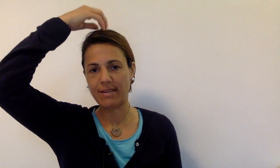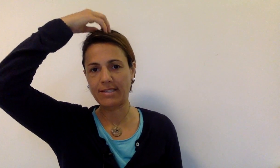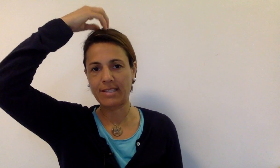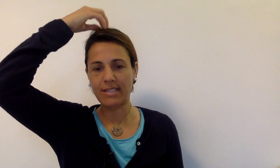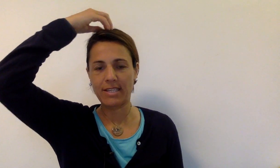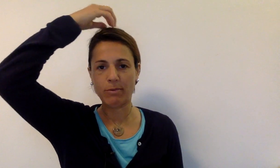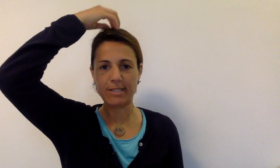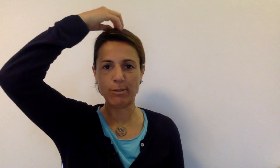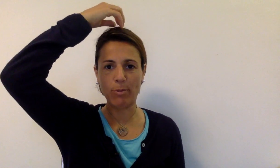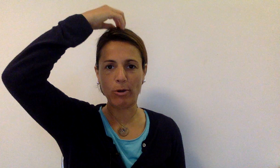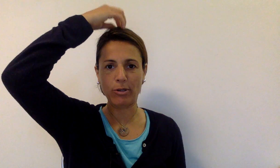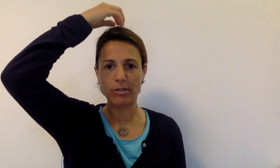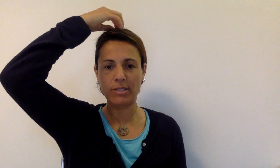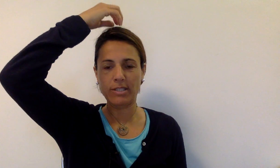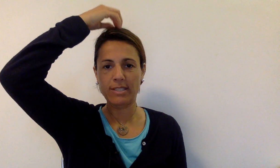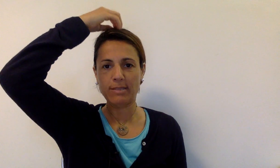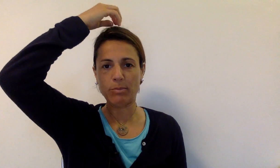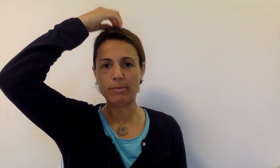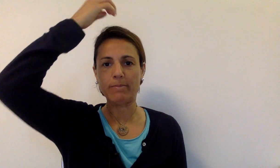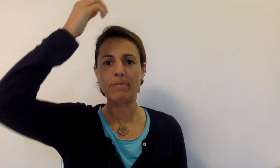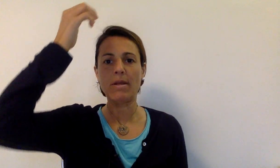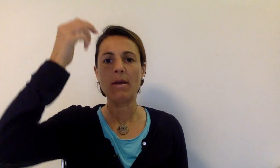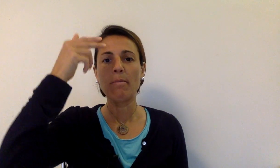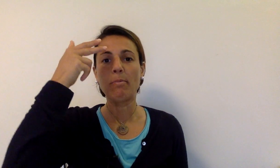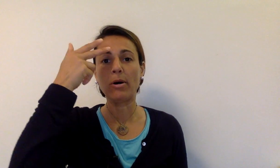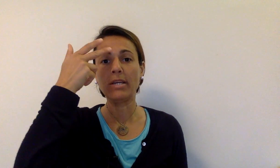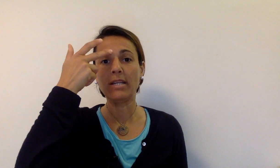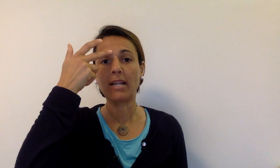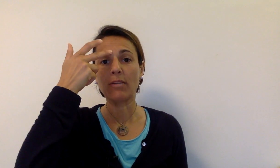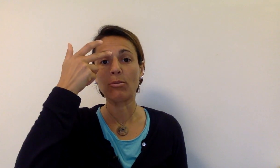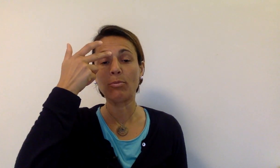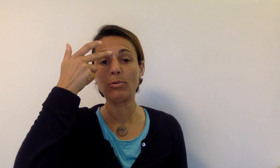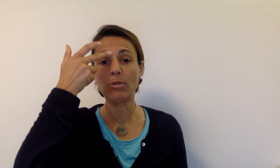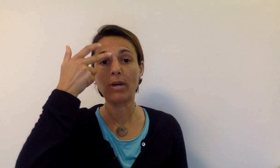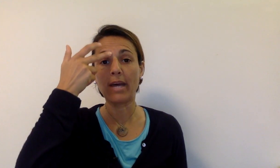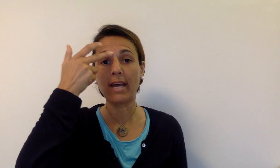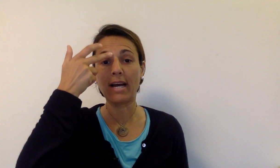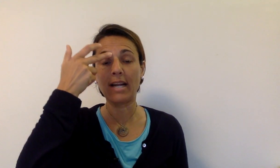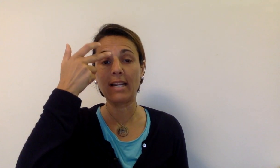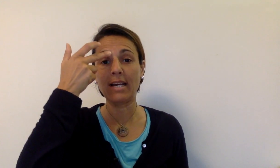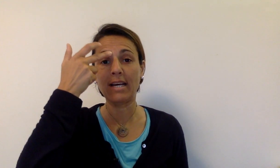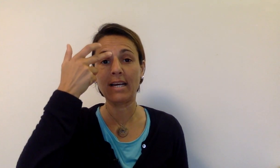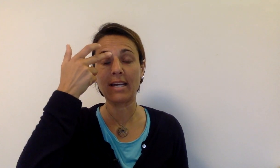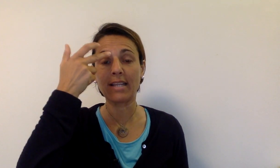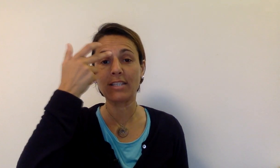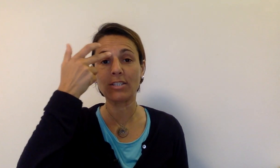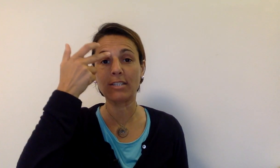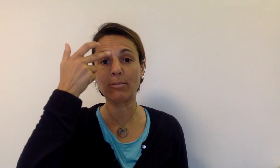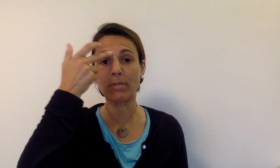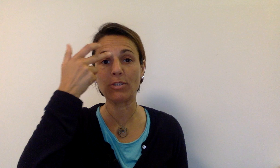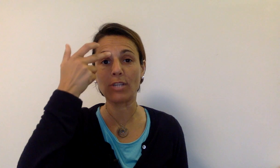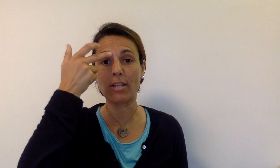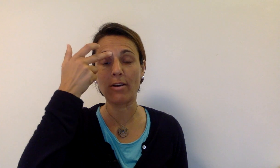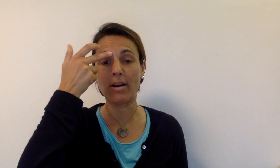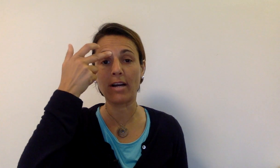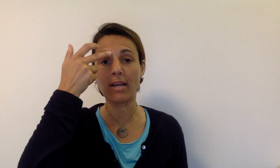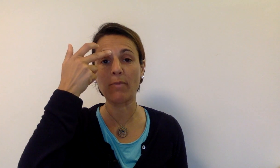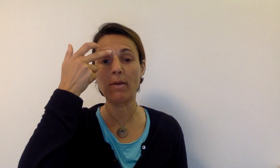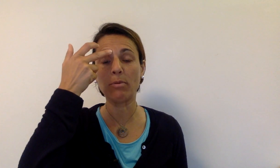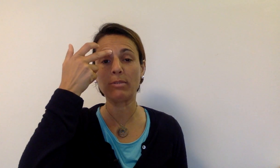in questo modo Poi l'altro punto è la radice del sopracciglio Anche qua puoi